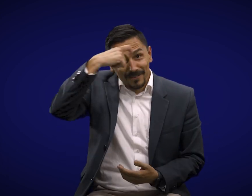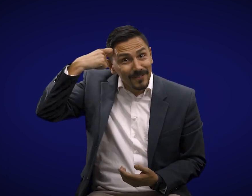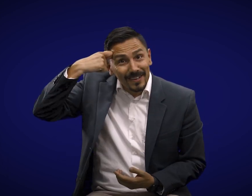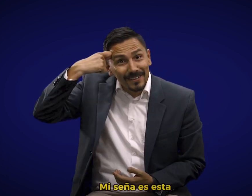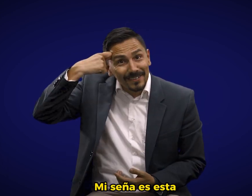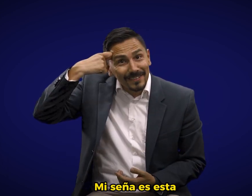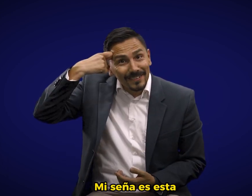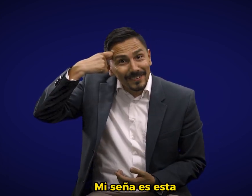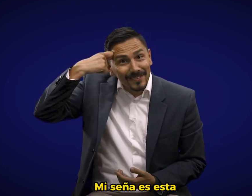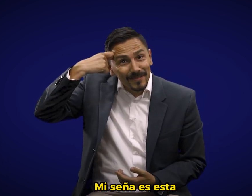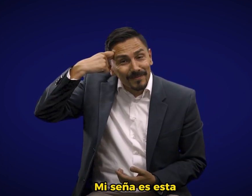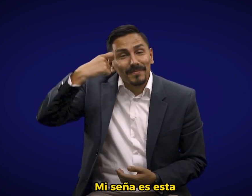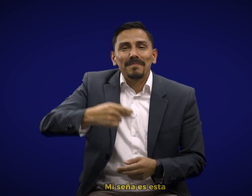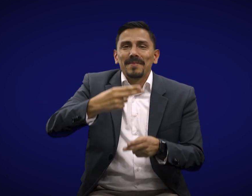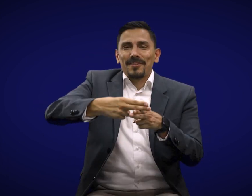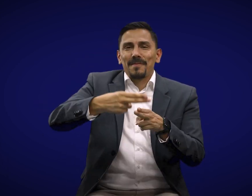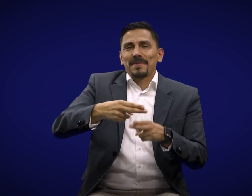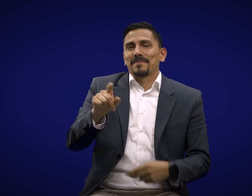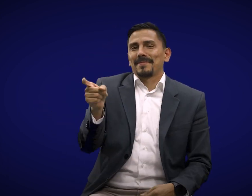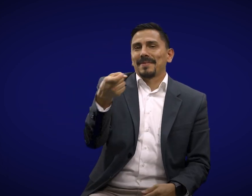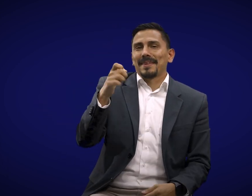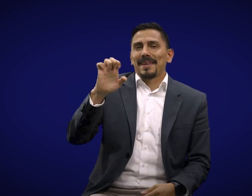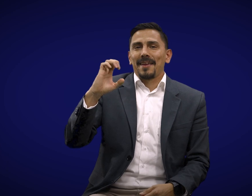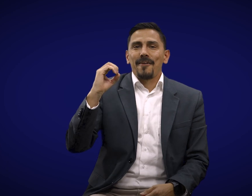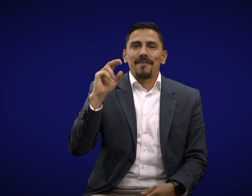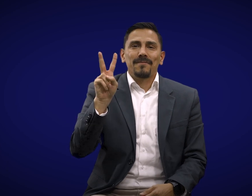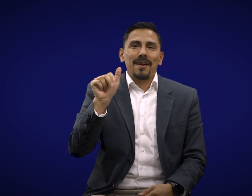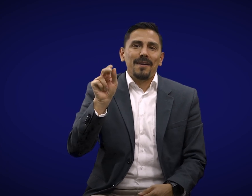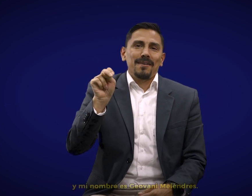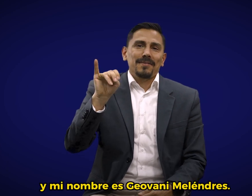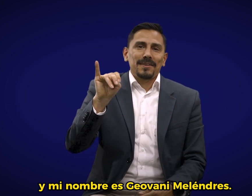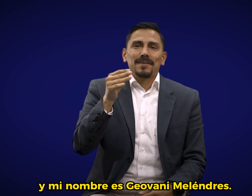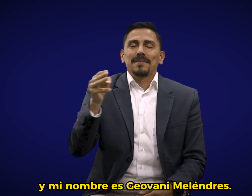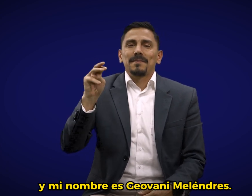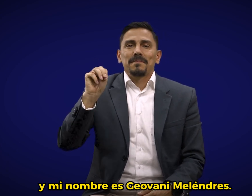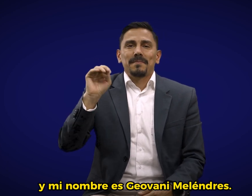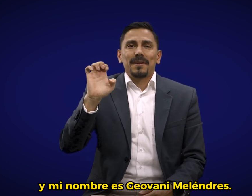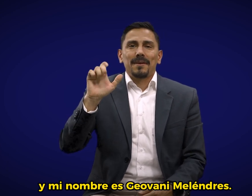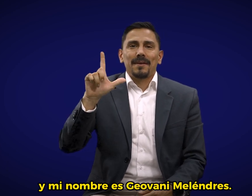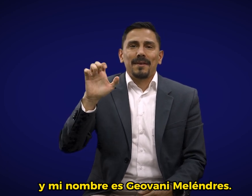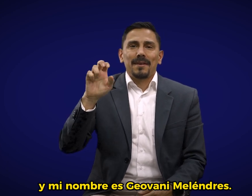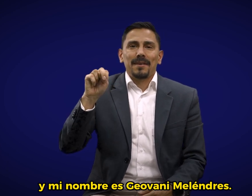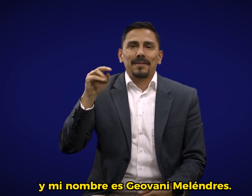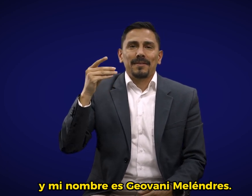Mi seña es esta y mi nombre es Giovanni Melendres.